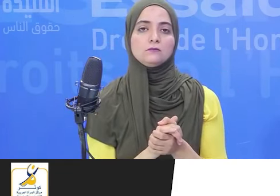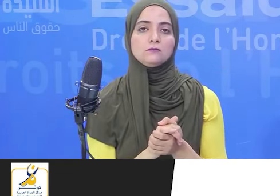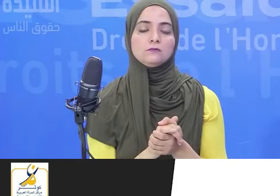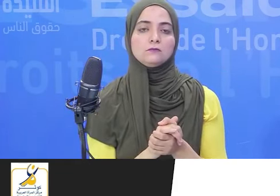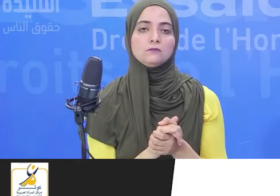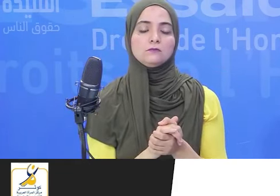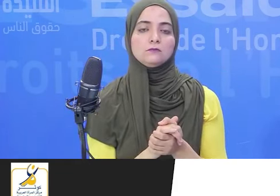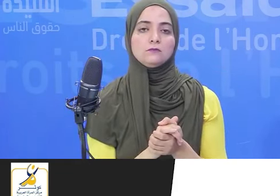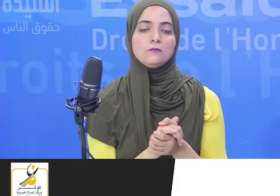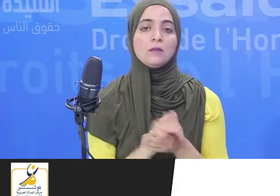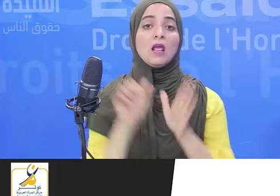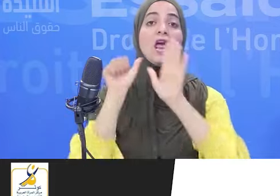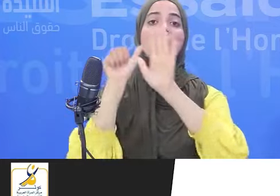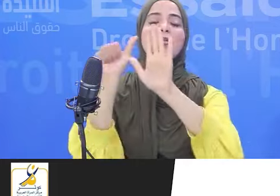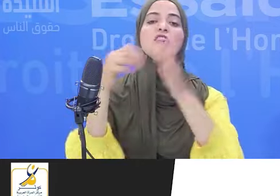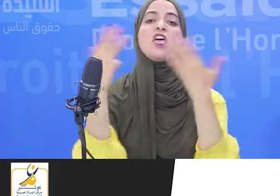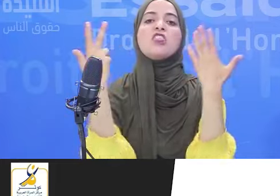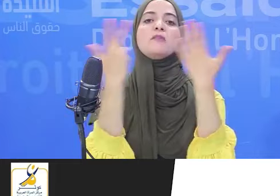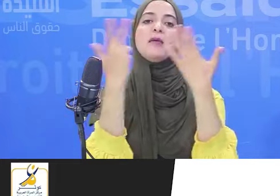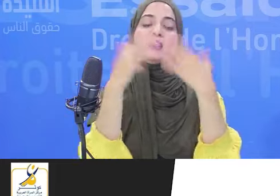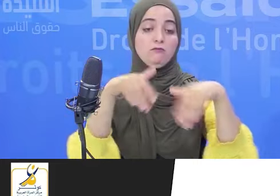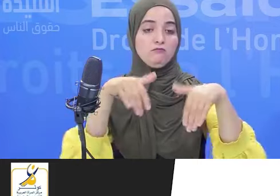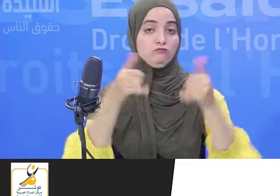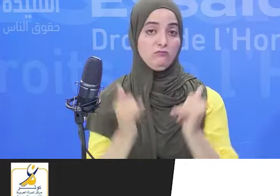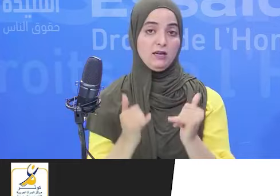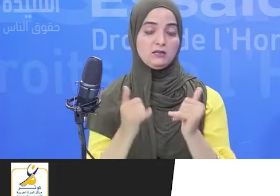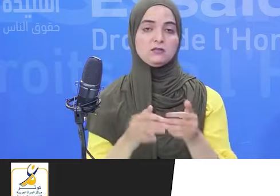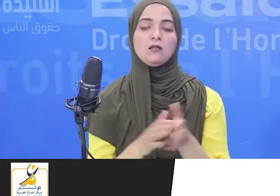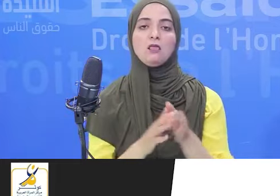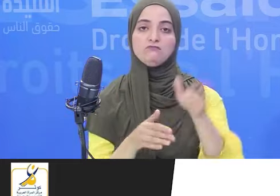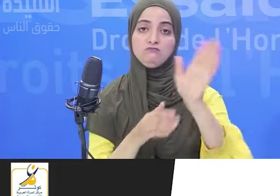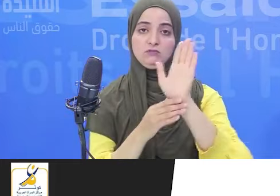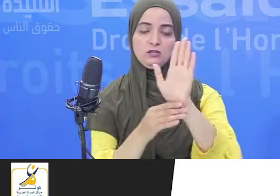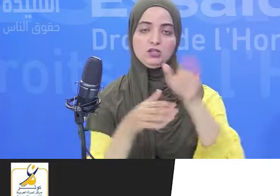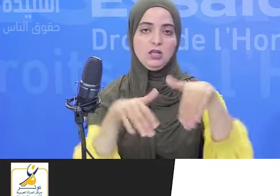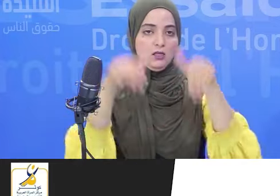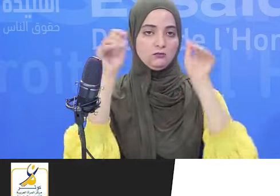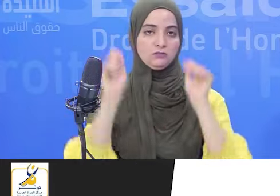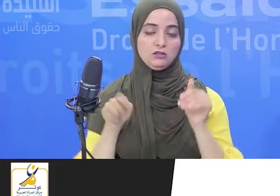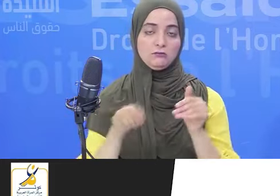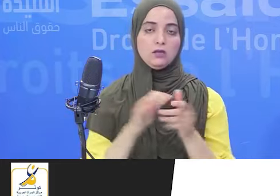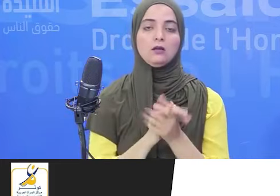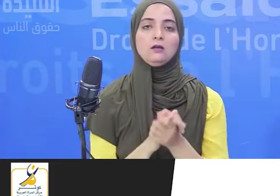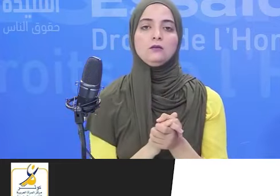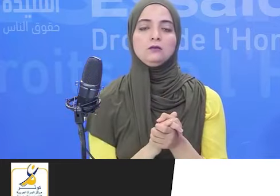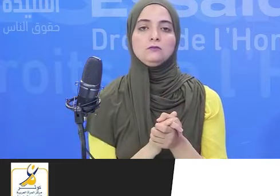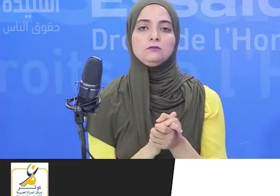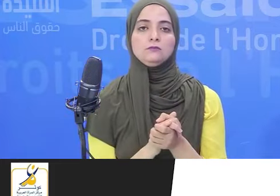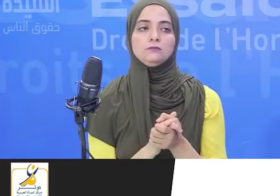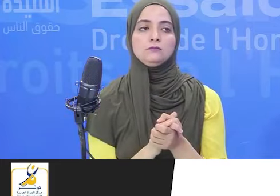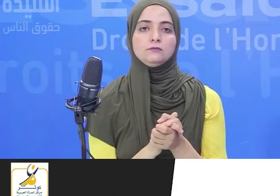أريانا ثمانية مقاعد أريانا ثمانية مقاعد